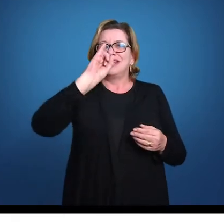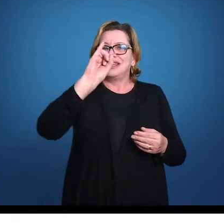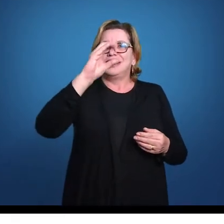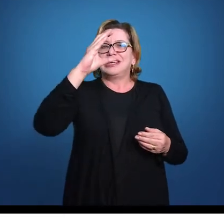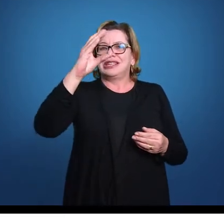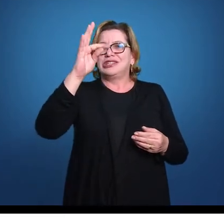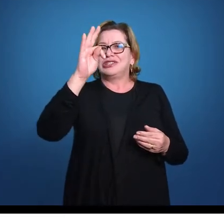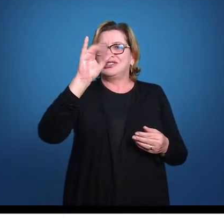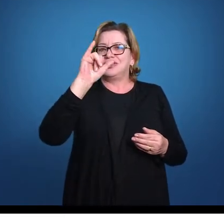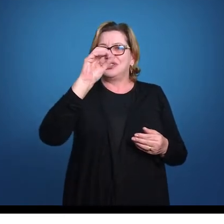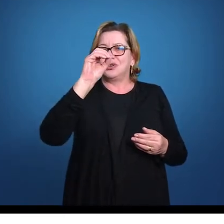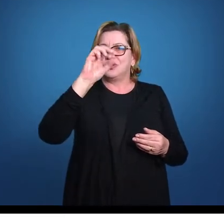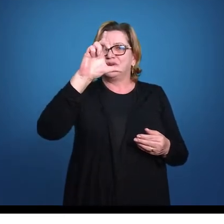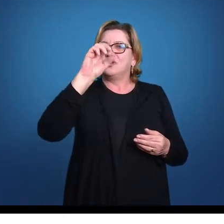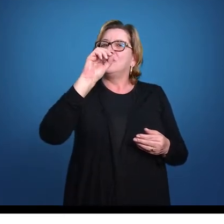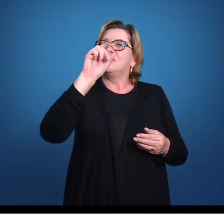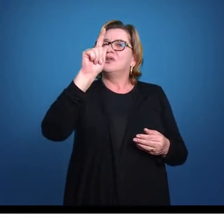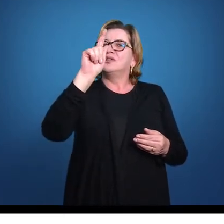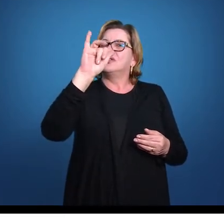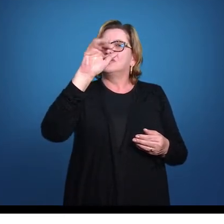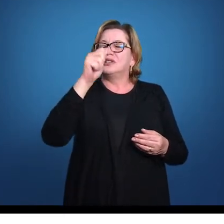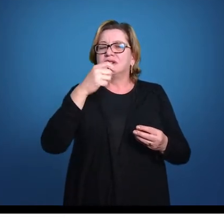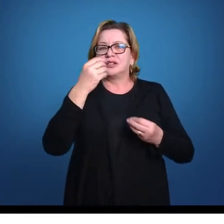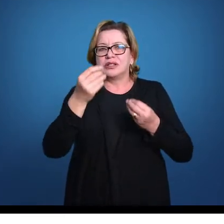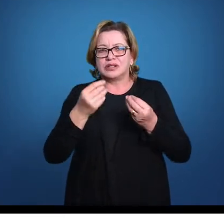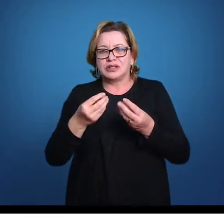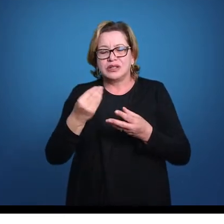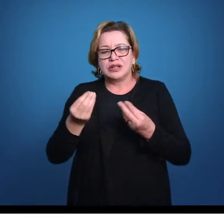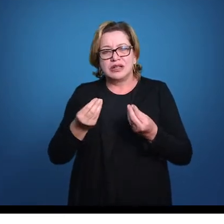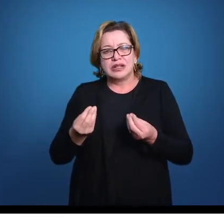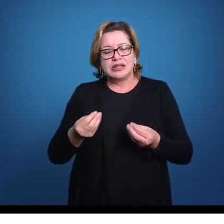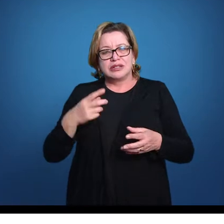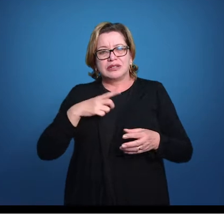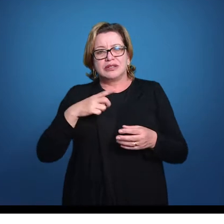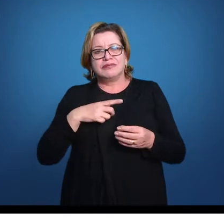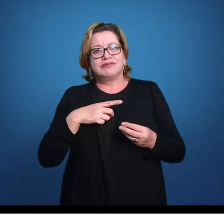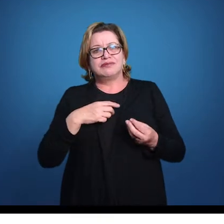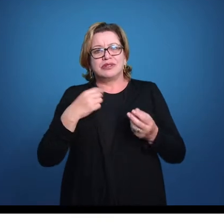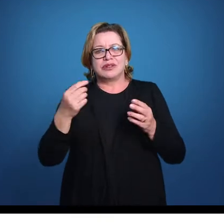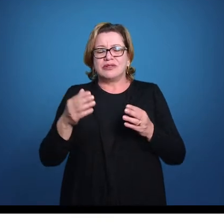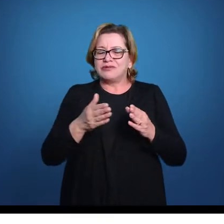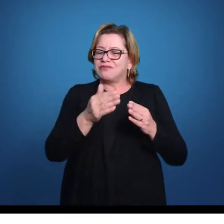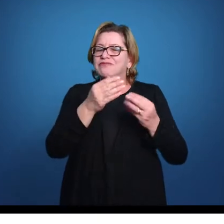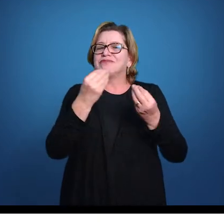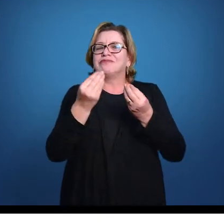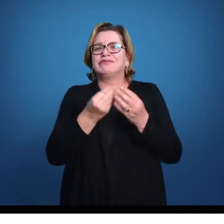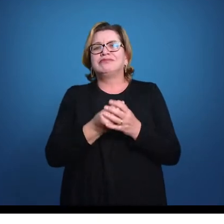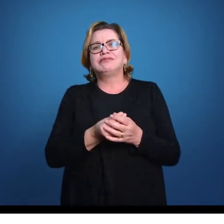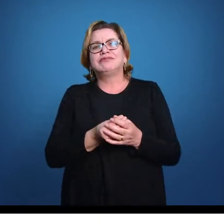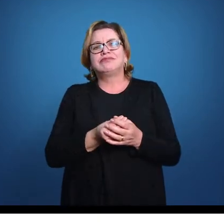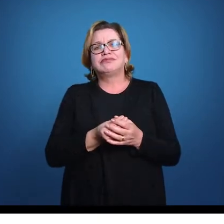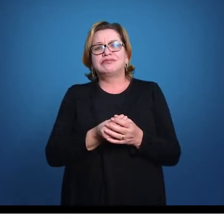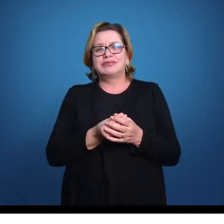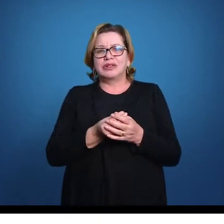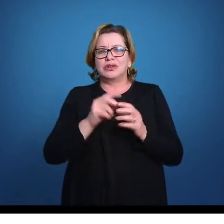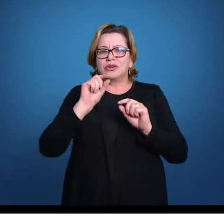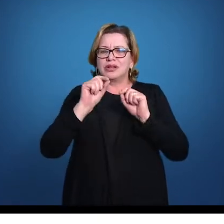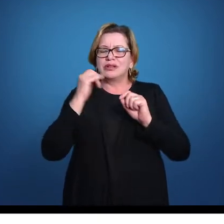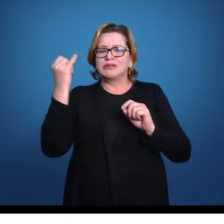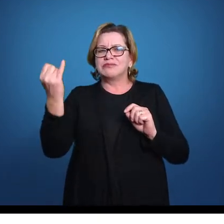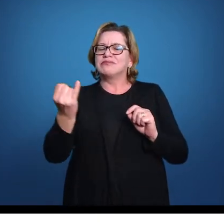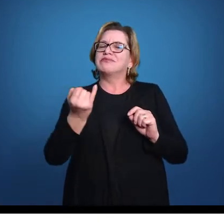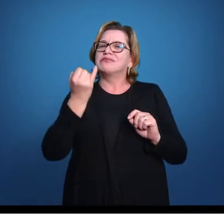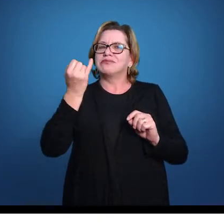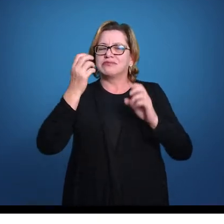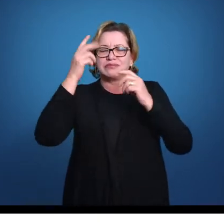Então peixes cartilaginosos, condrictes, condros, cartilagem, ictis, peixes. Uma coisa bastante